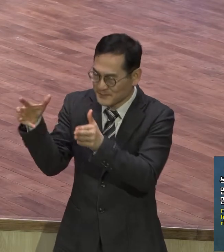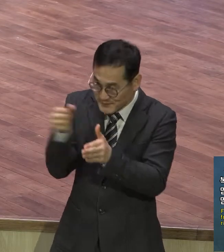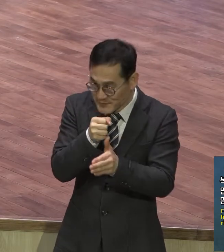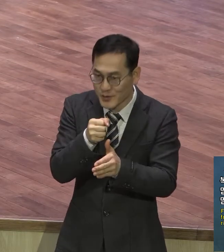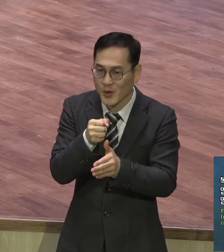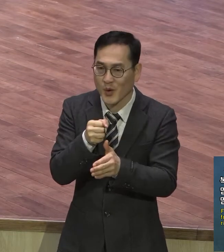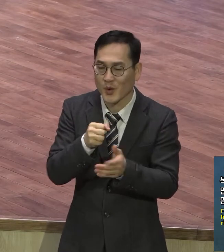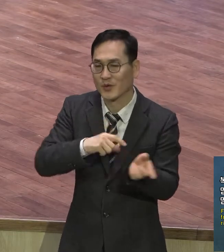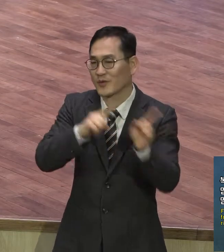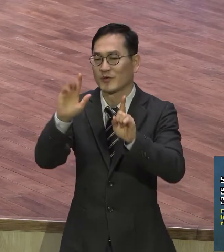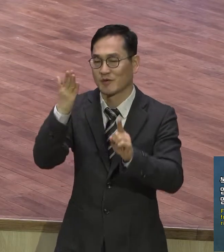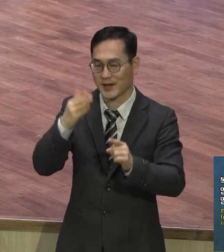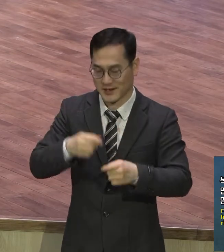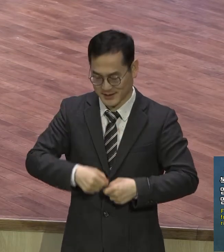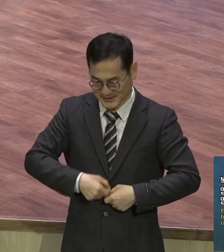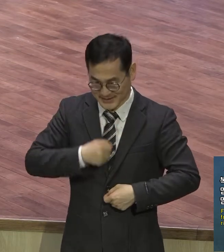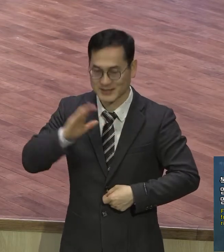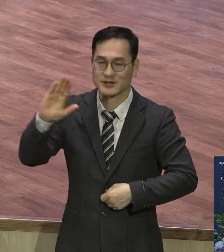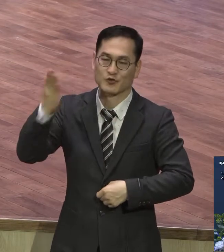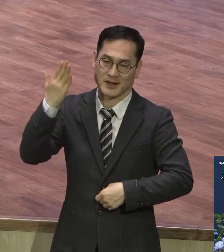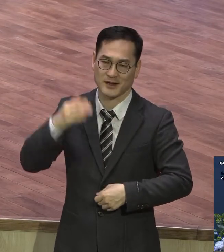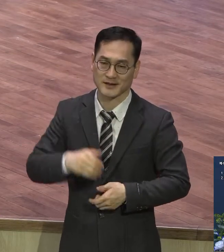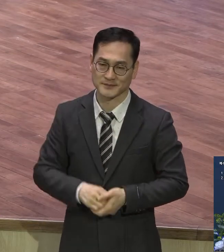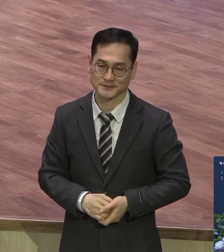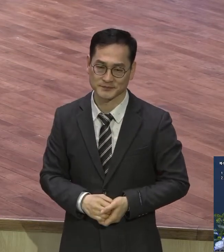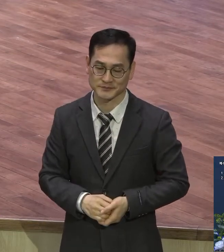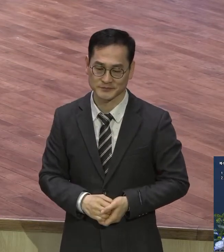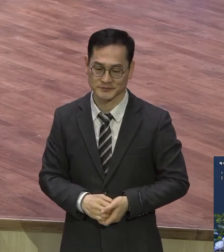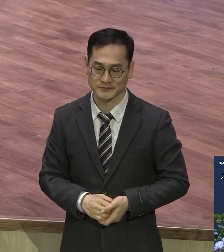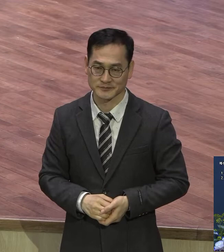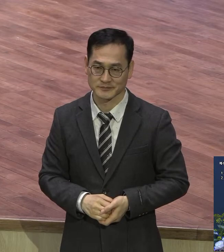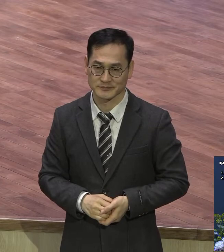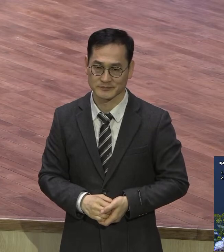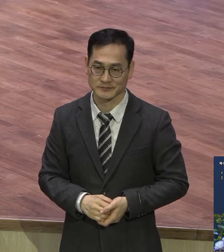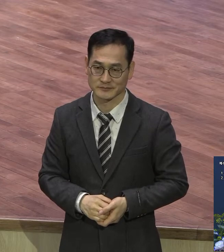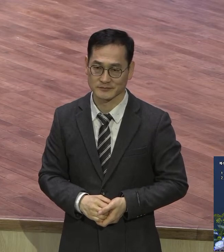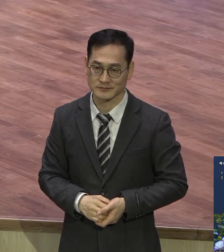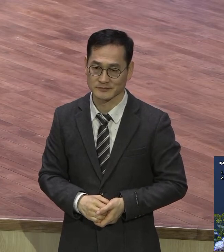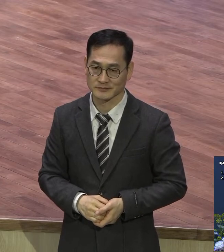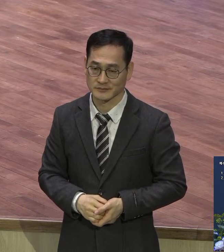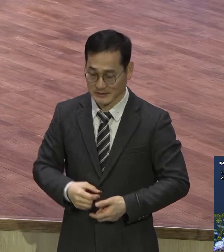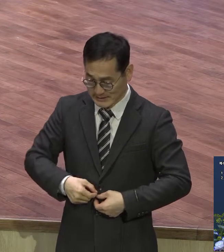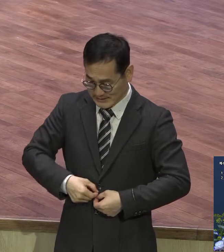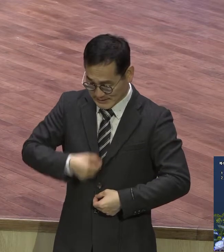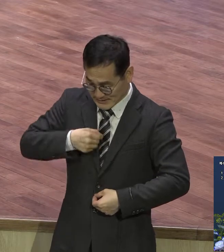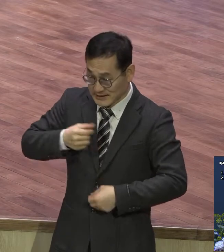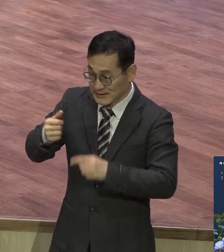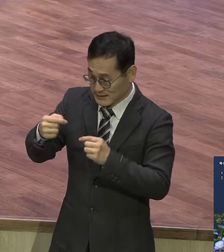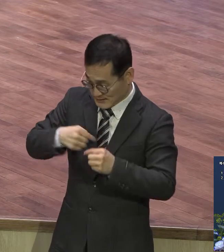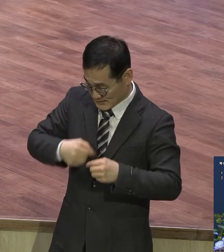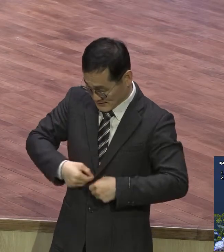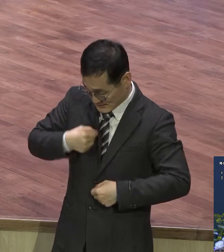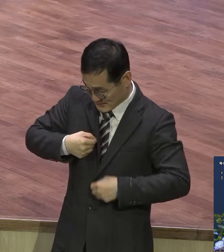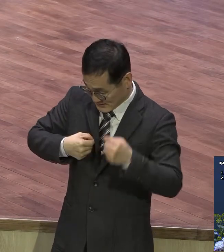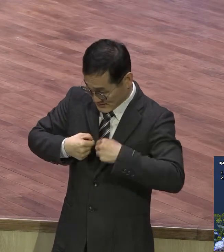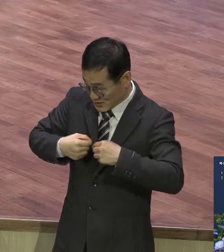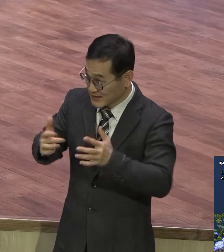하나님의 의 자체이신 예수 그리스도가 성육신에서 십자가